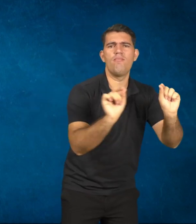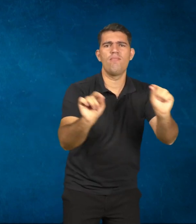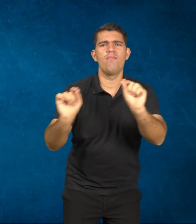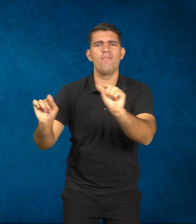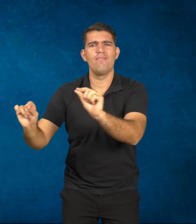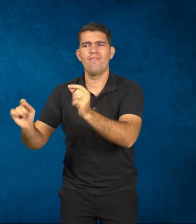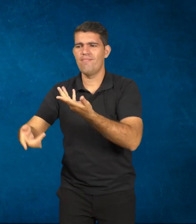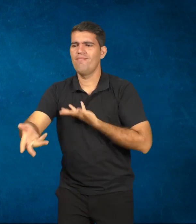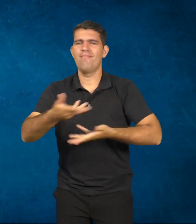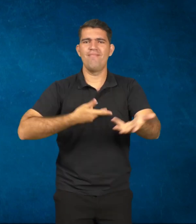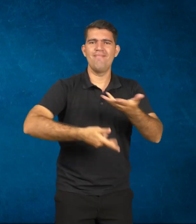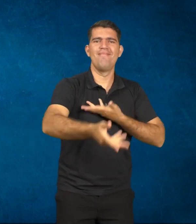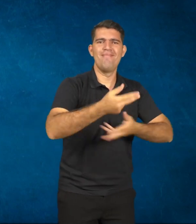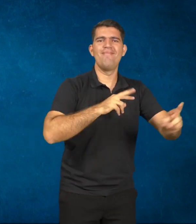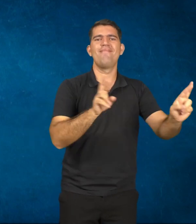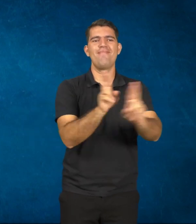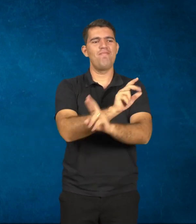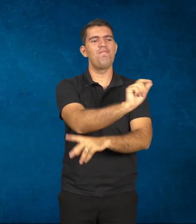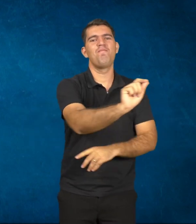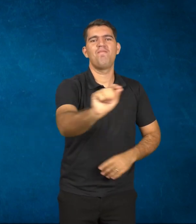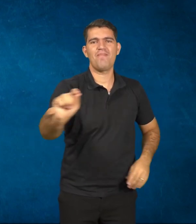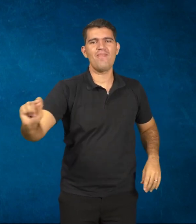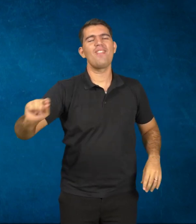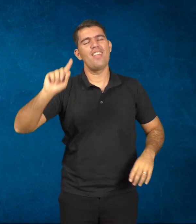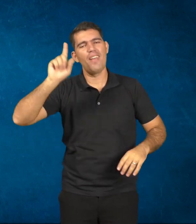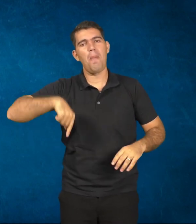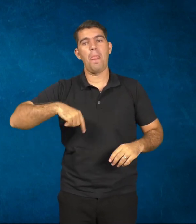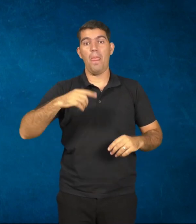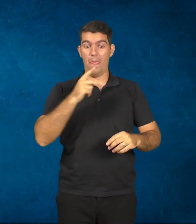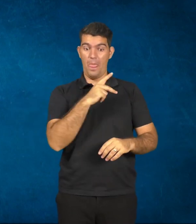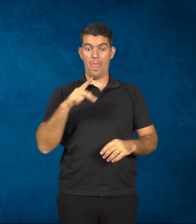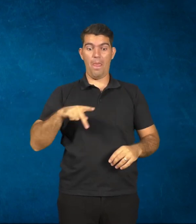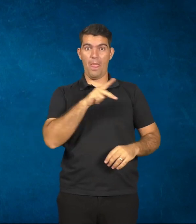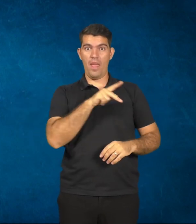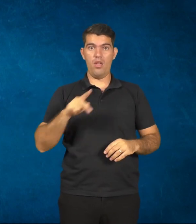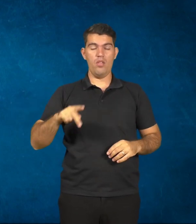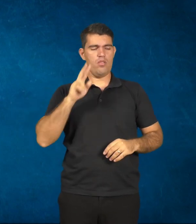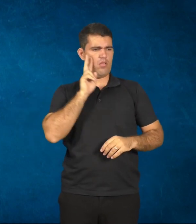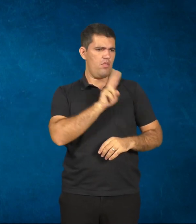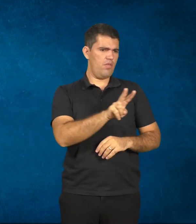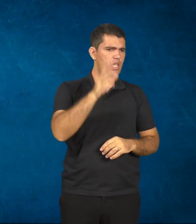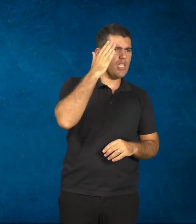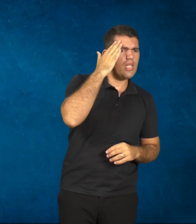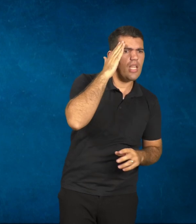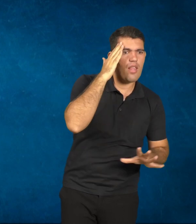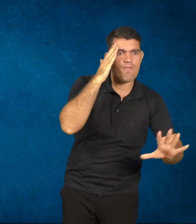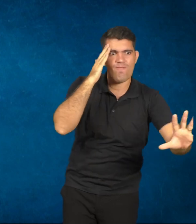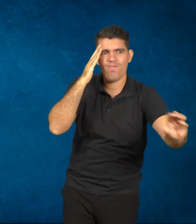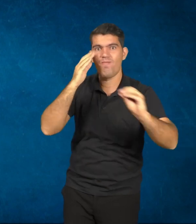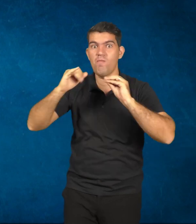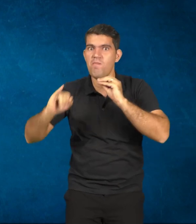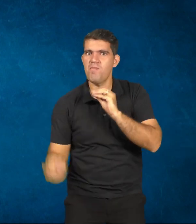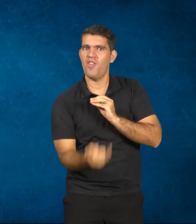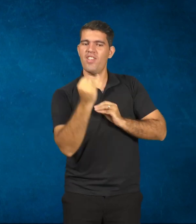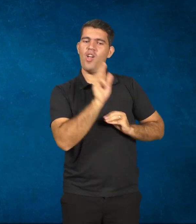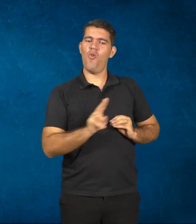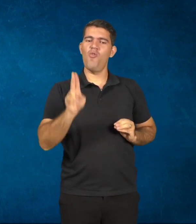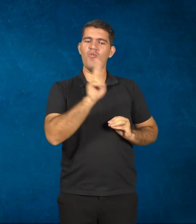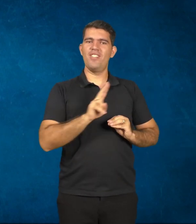relação com essa tecnologia e ele tem que entender isso e utilizar isso a seu próprio favor, com consciência dentro